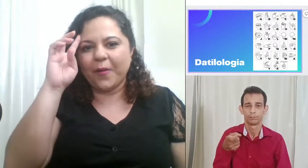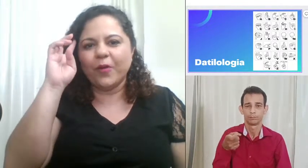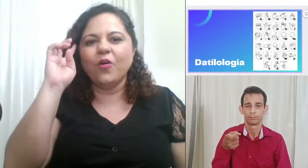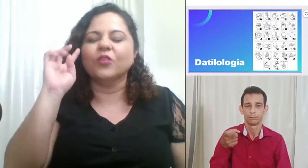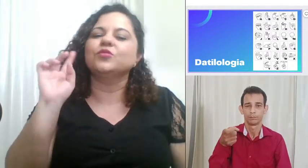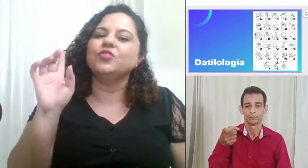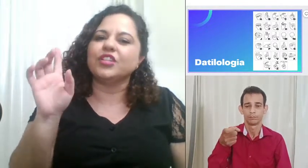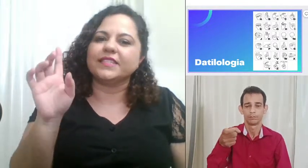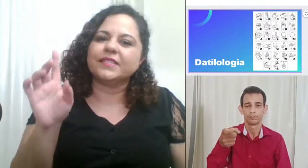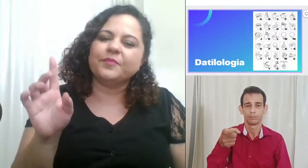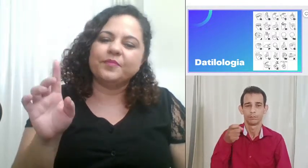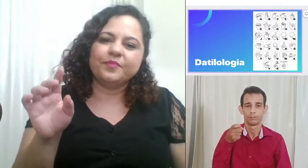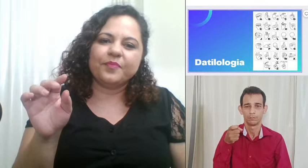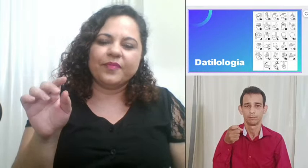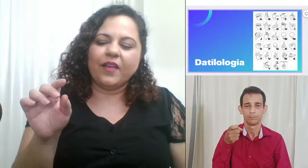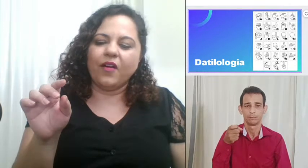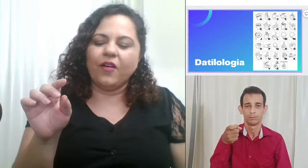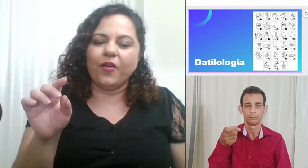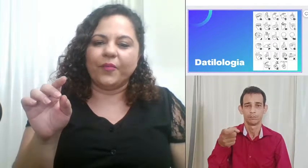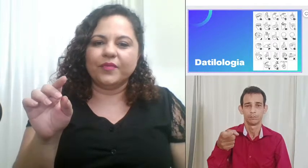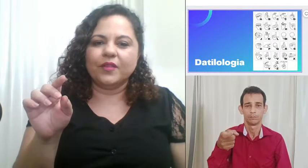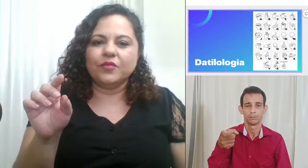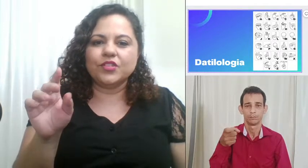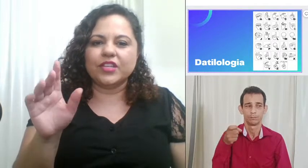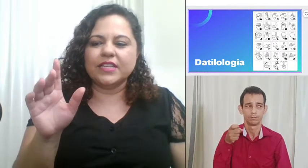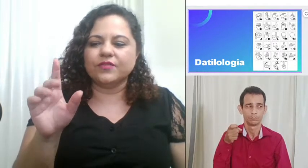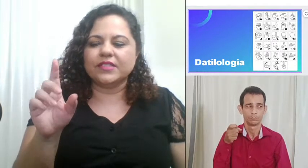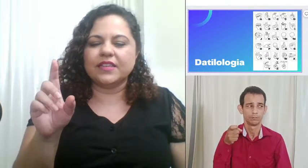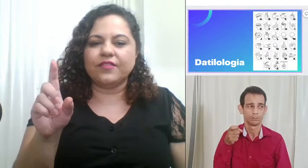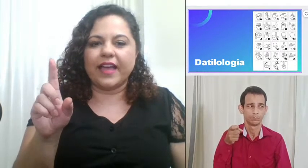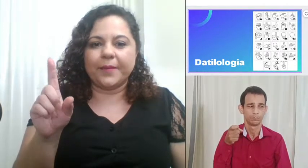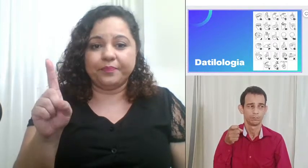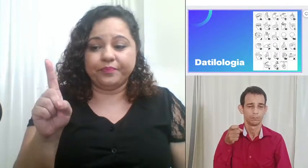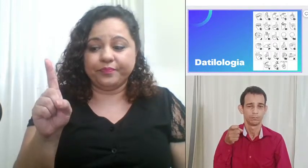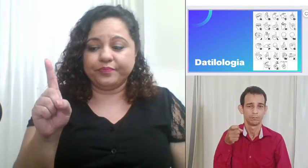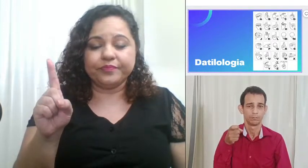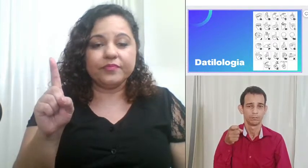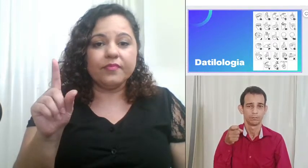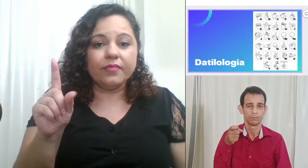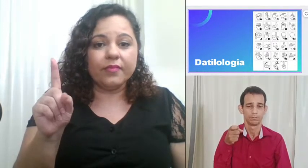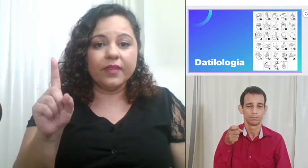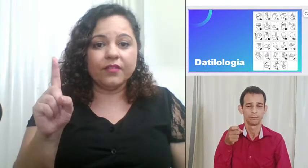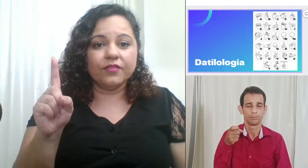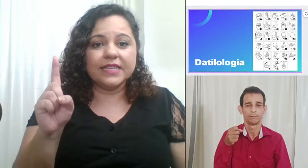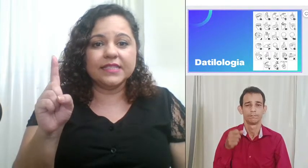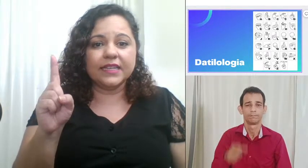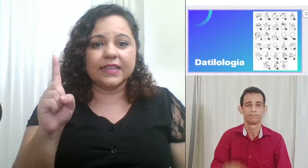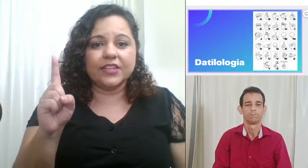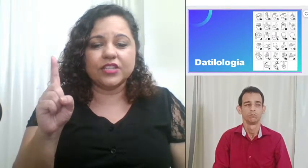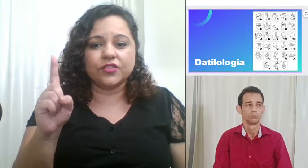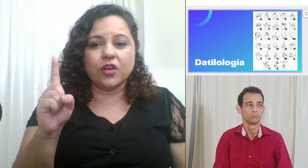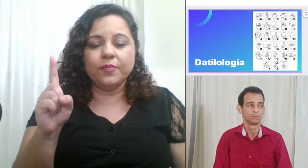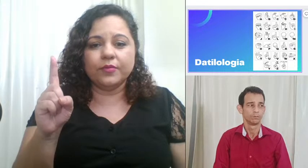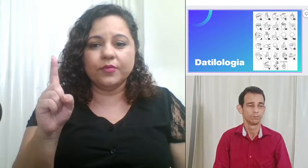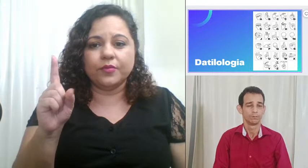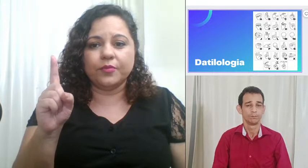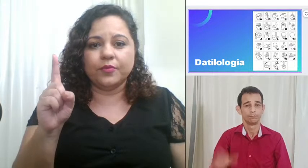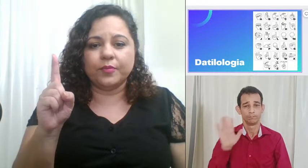eu gosto do X ó o X você vai fazer isso aqui deixa só o o